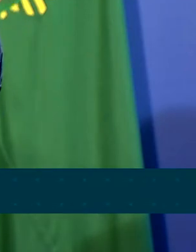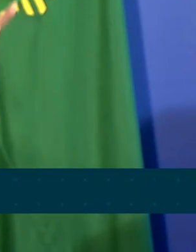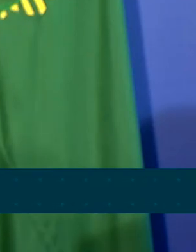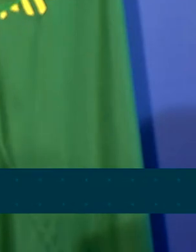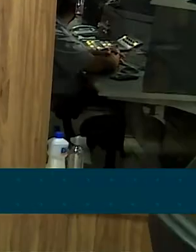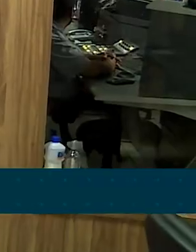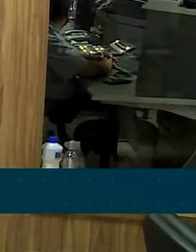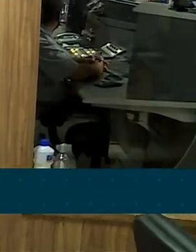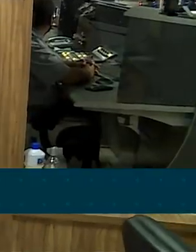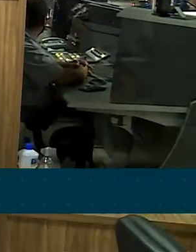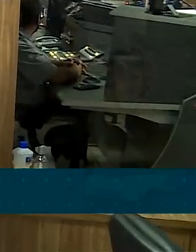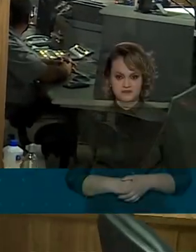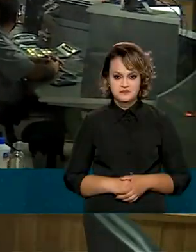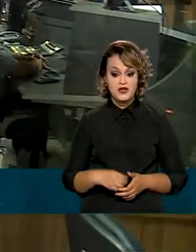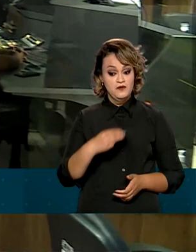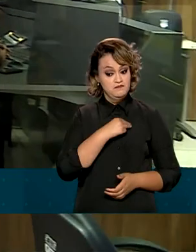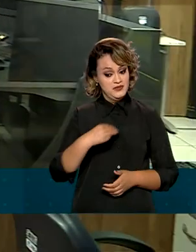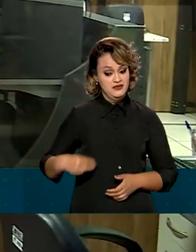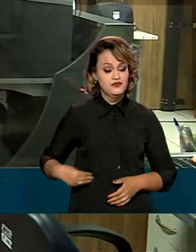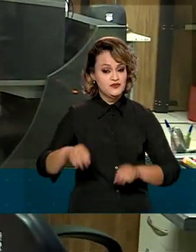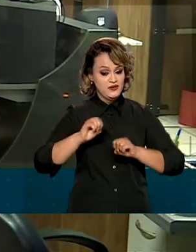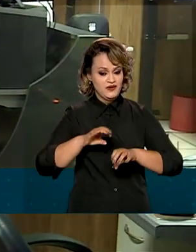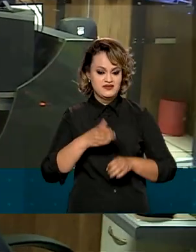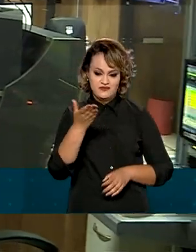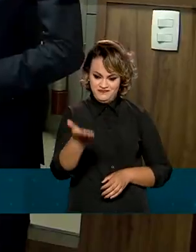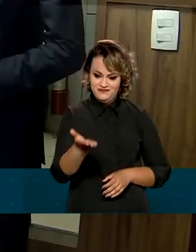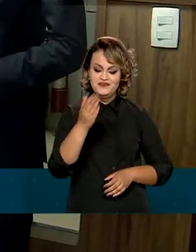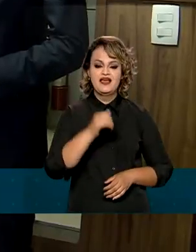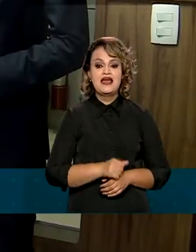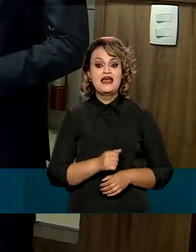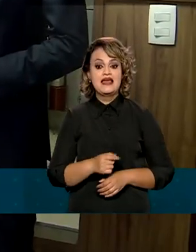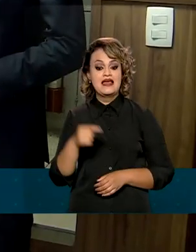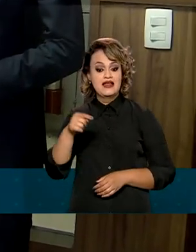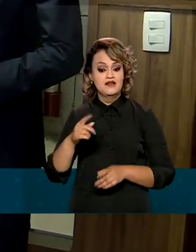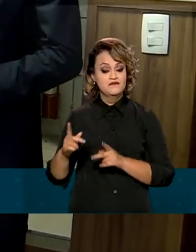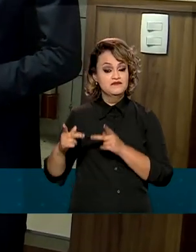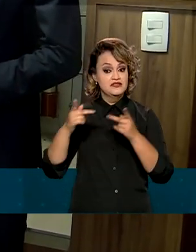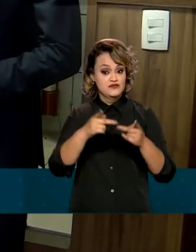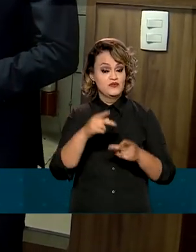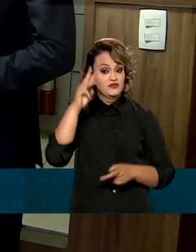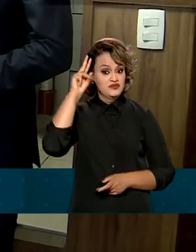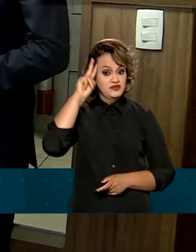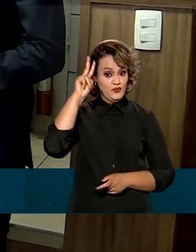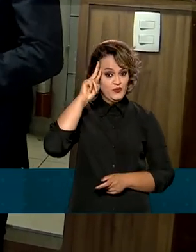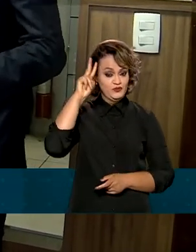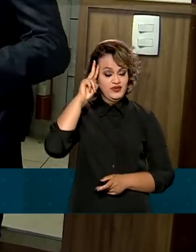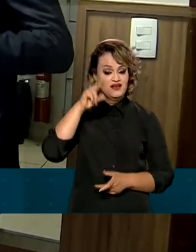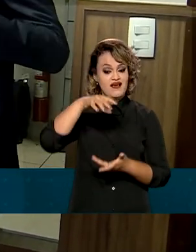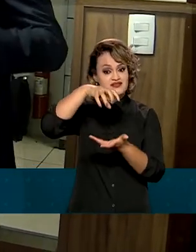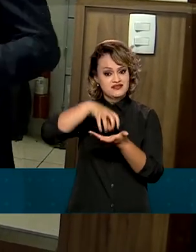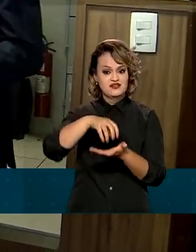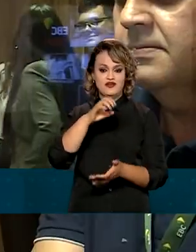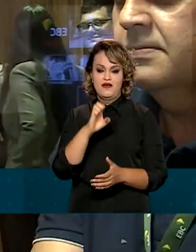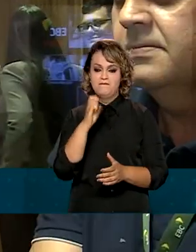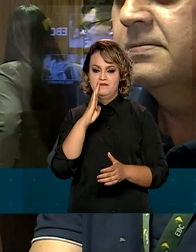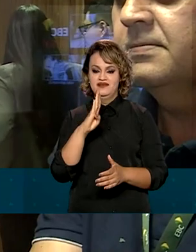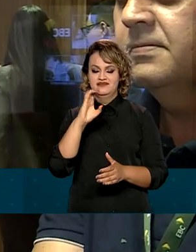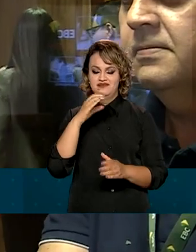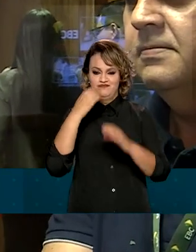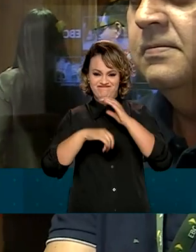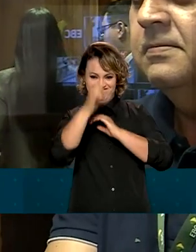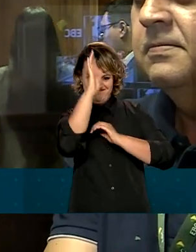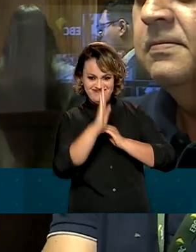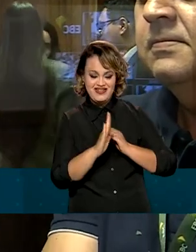para o mundo. O ministro da Educação, Vitor Godói Veiga, esteve nesta segunda-feira na sede da EBC em